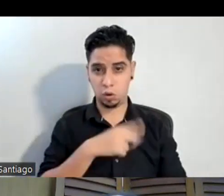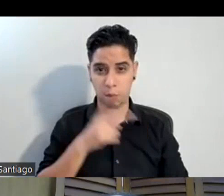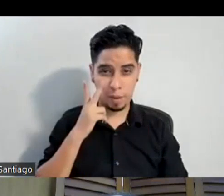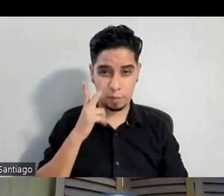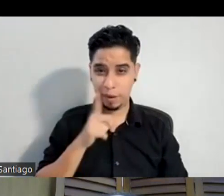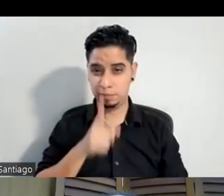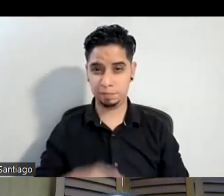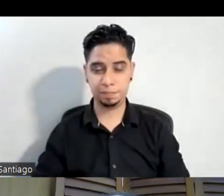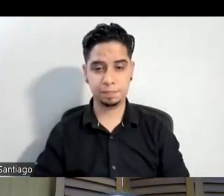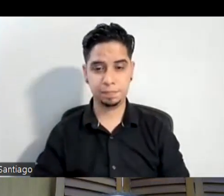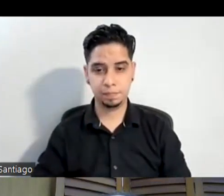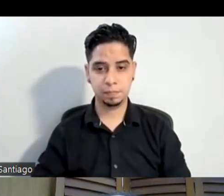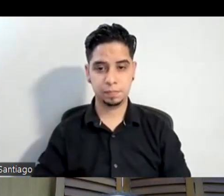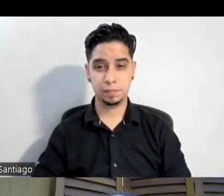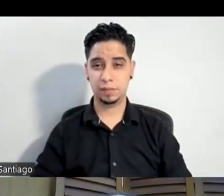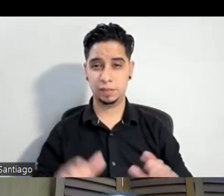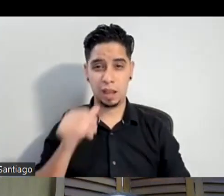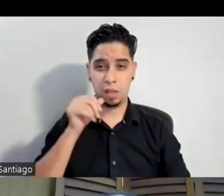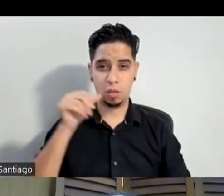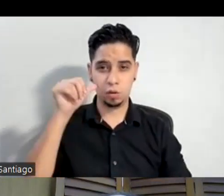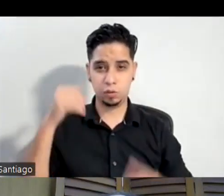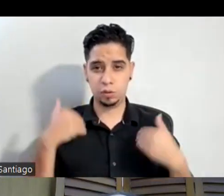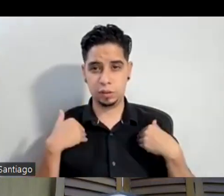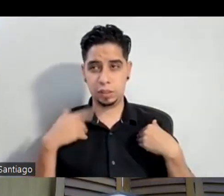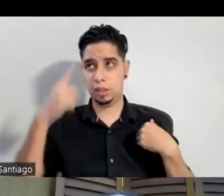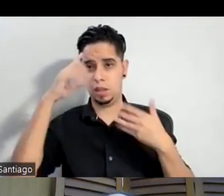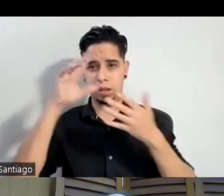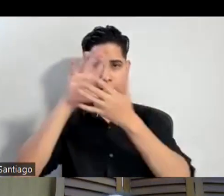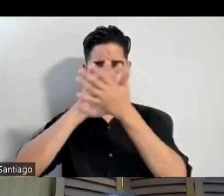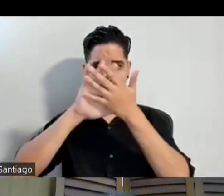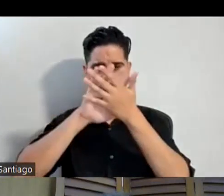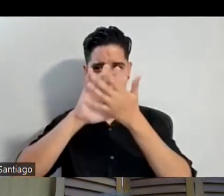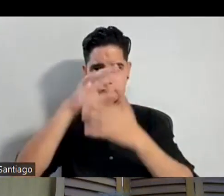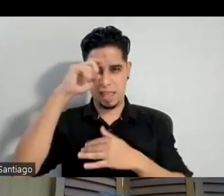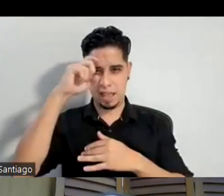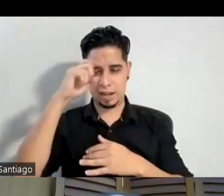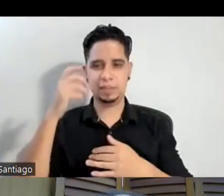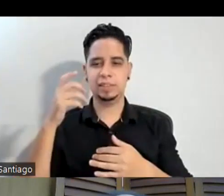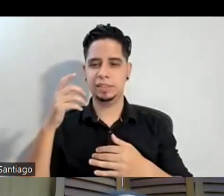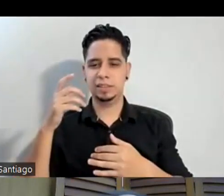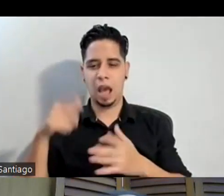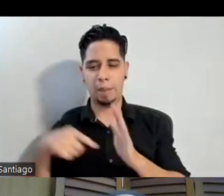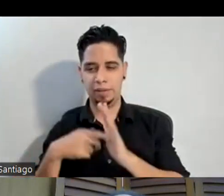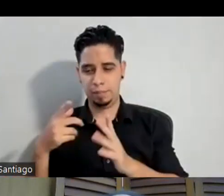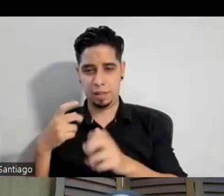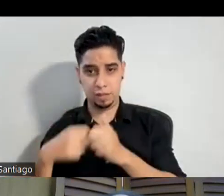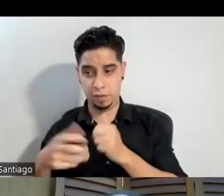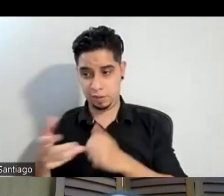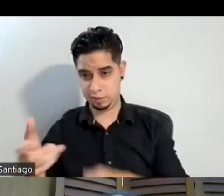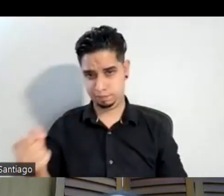pero los grandes ya tienen ahí como un poco de nube negra en ese sentido y a veces es más difícil sacarle cosas y llegar a